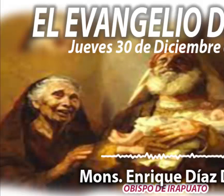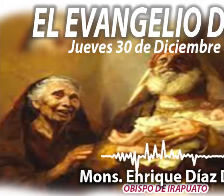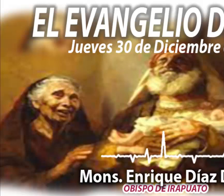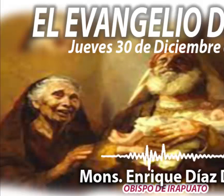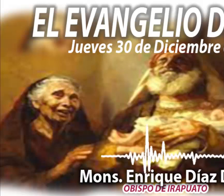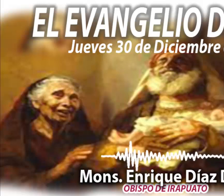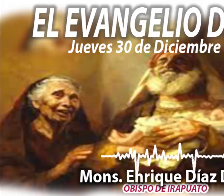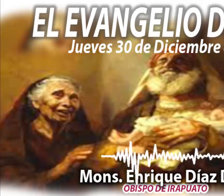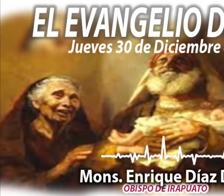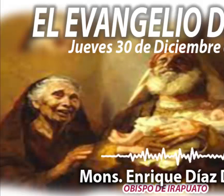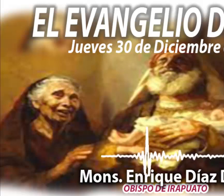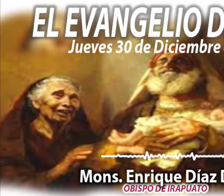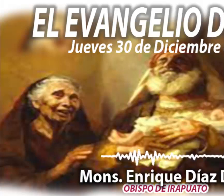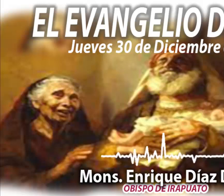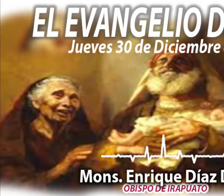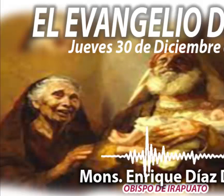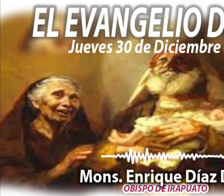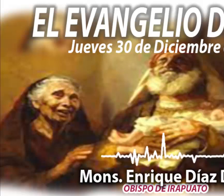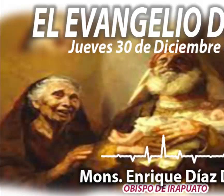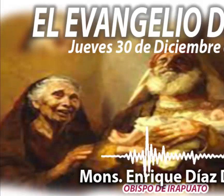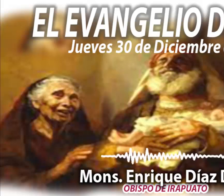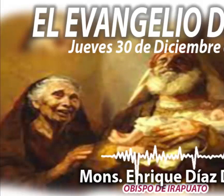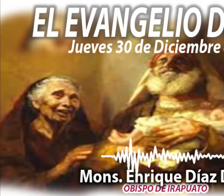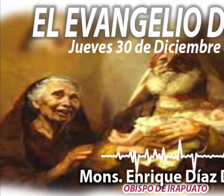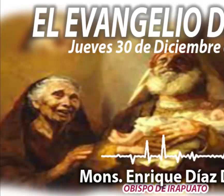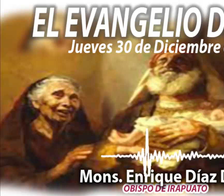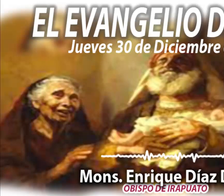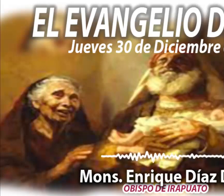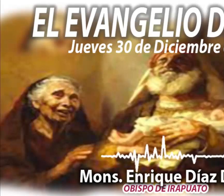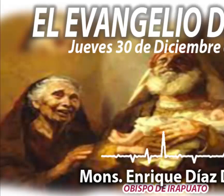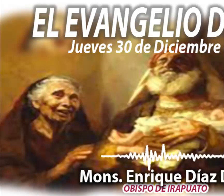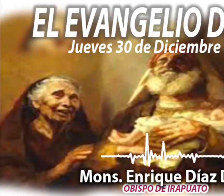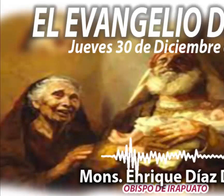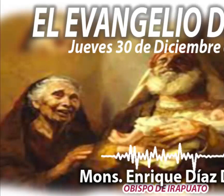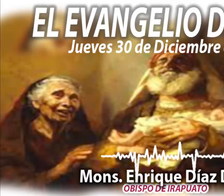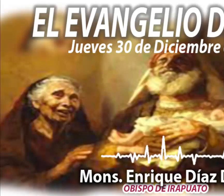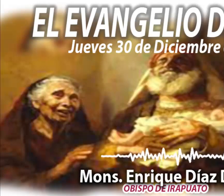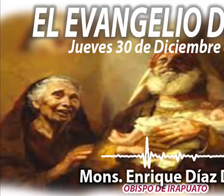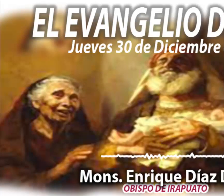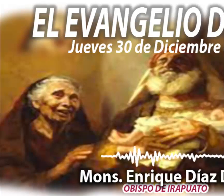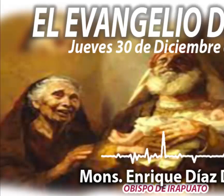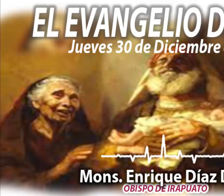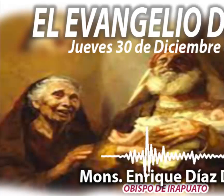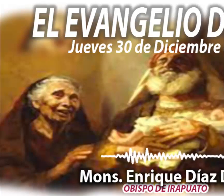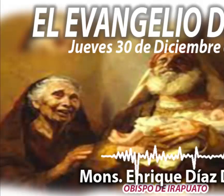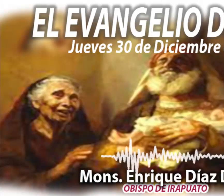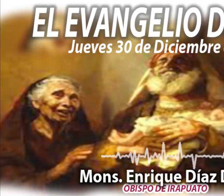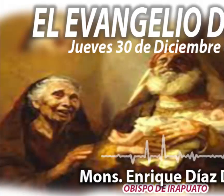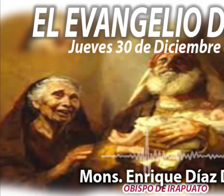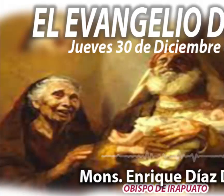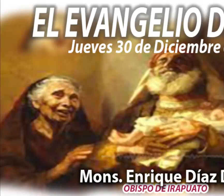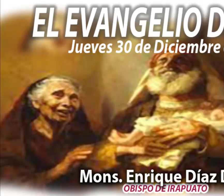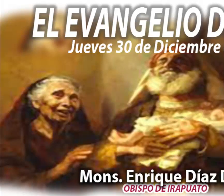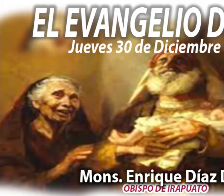El Evangelio del Día, en voz de Monseñor Enrique Díaz, a través de Radio María, Voz de